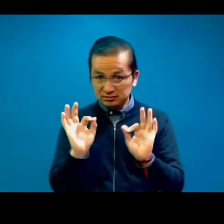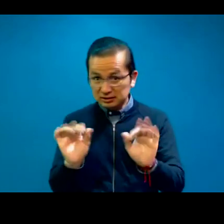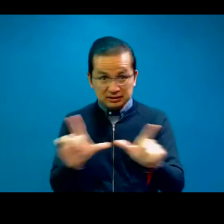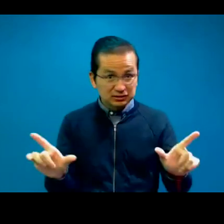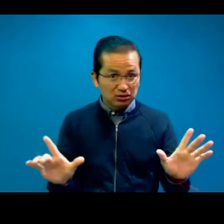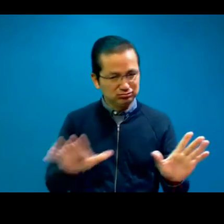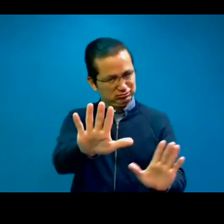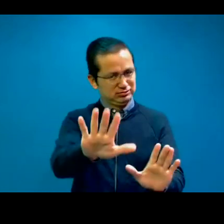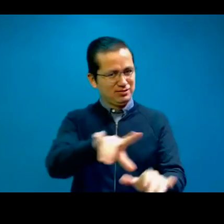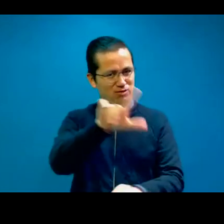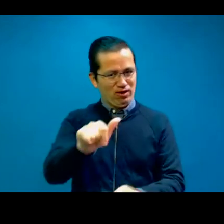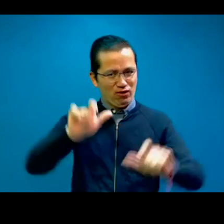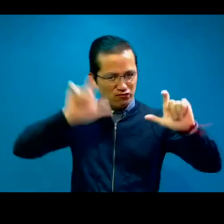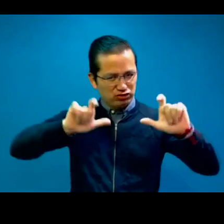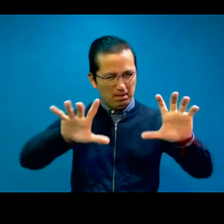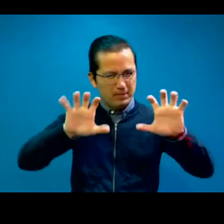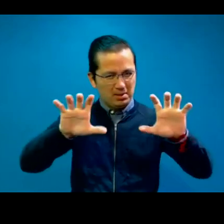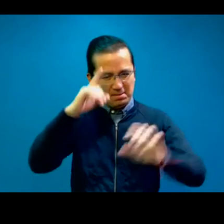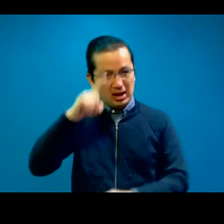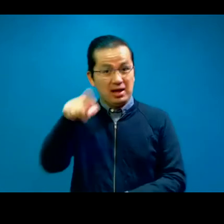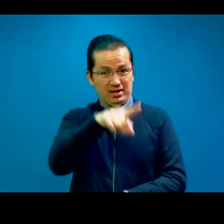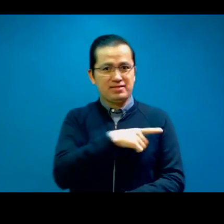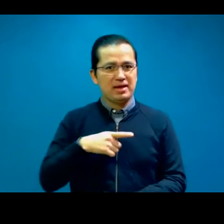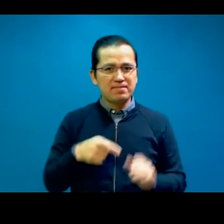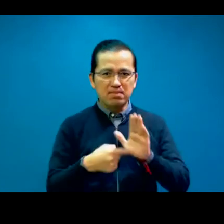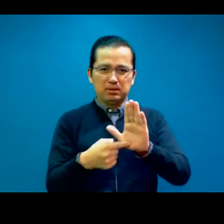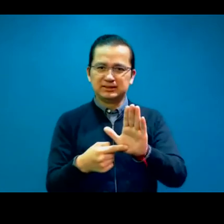Y tienen que demostrar que cumplieron que había colegas y había café.